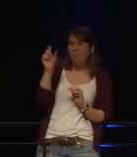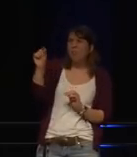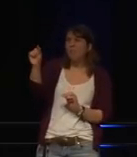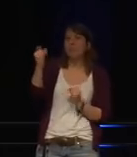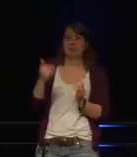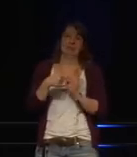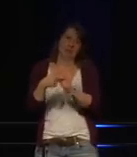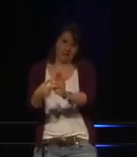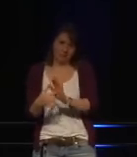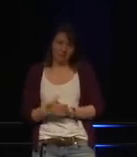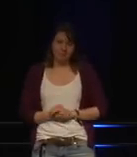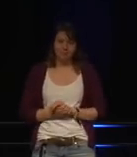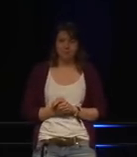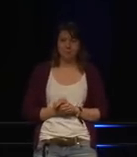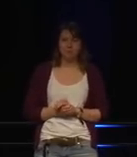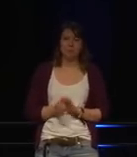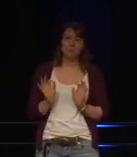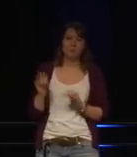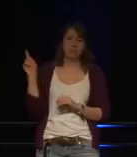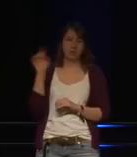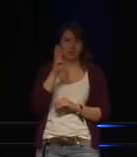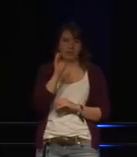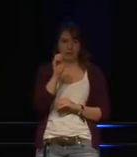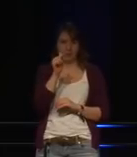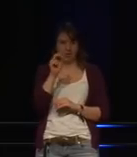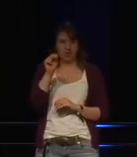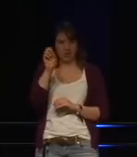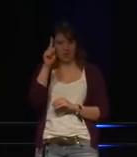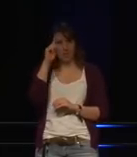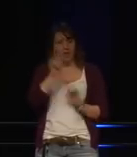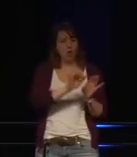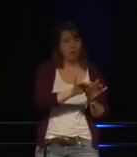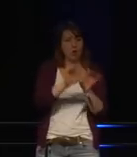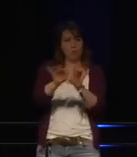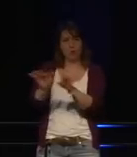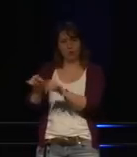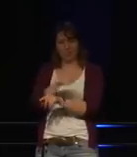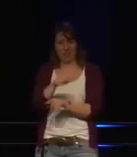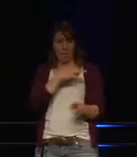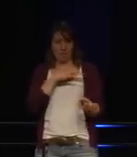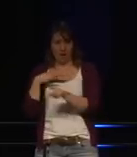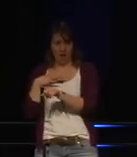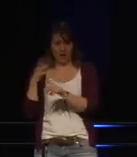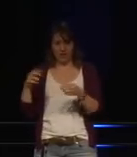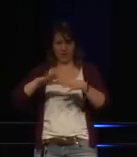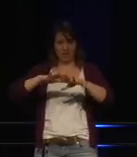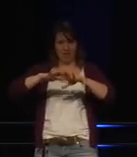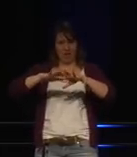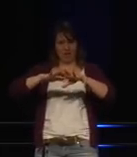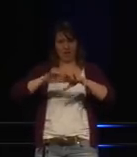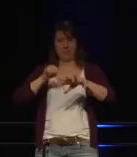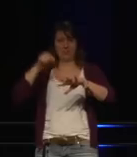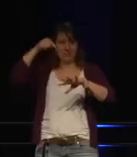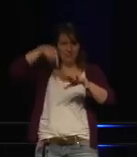worüber ich rede. Ein Botnet ist ein Netzwerk an infizierten Privatcomput oder mit einer